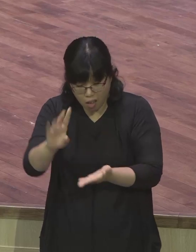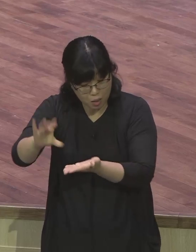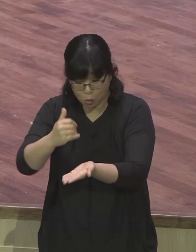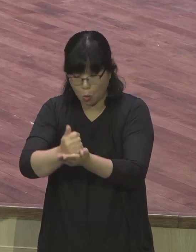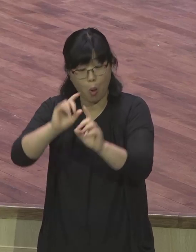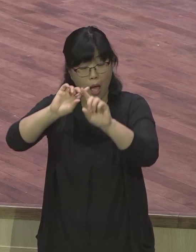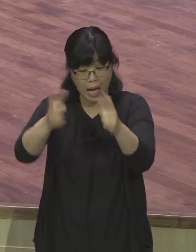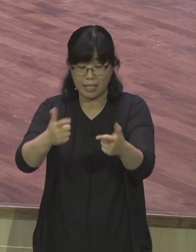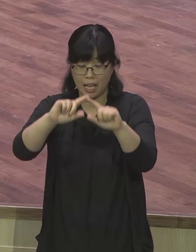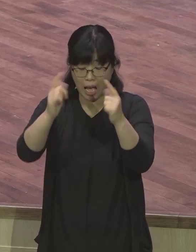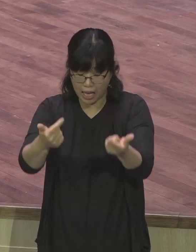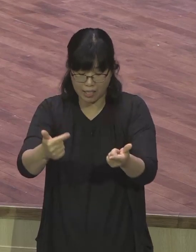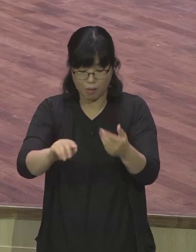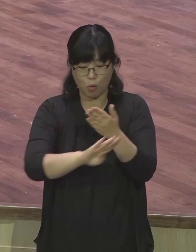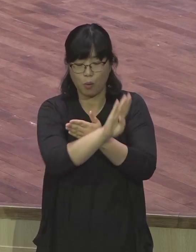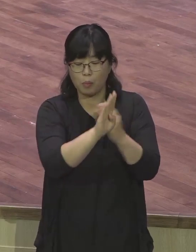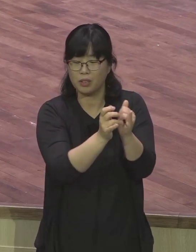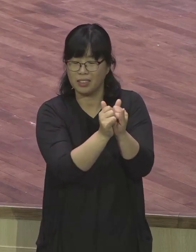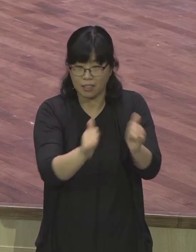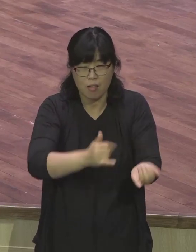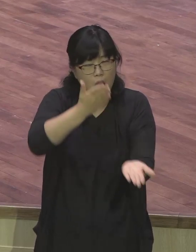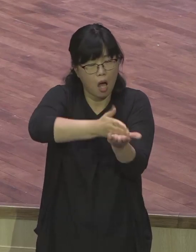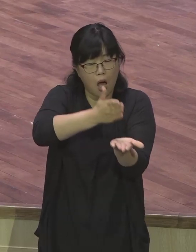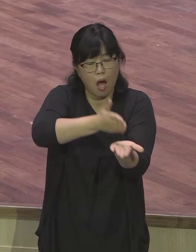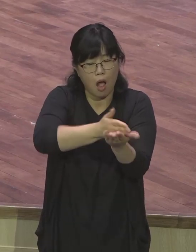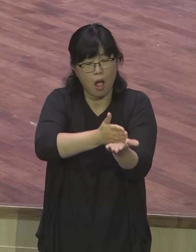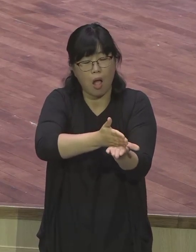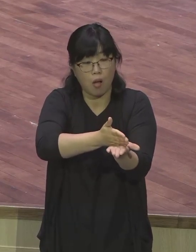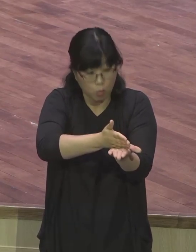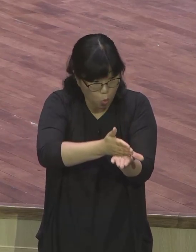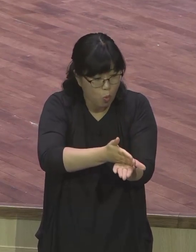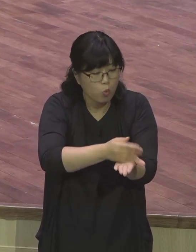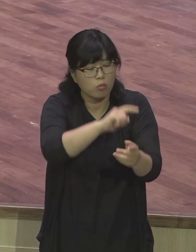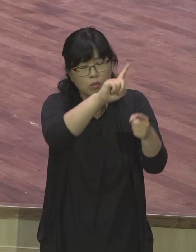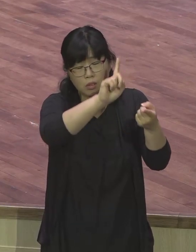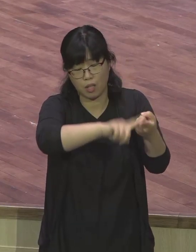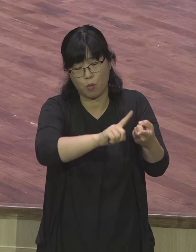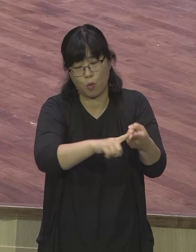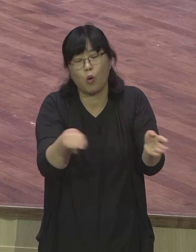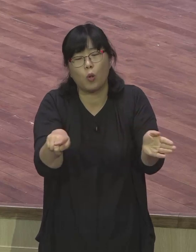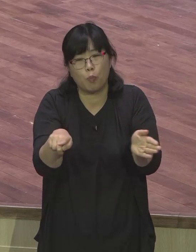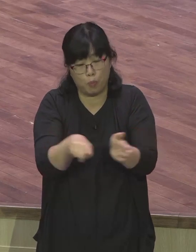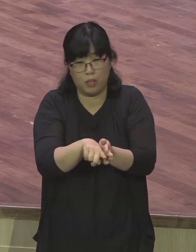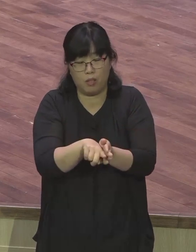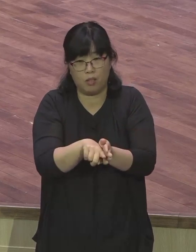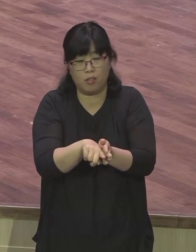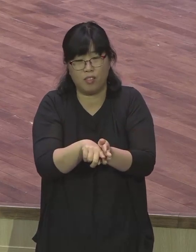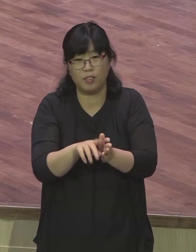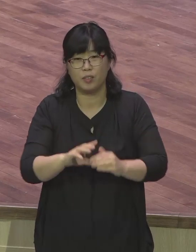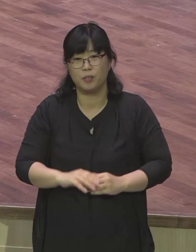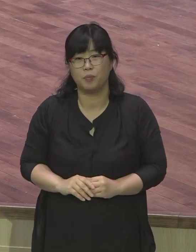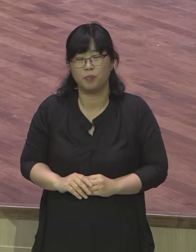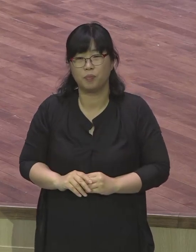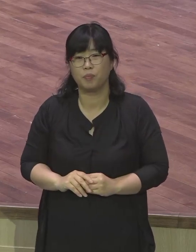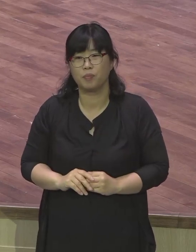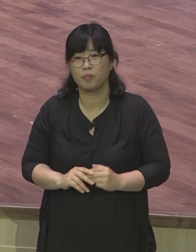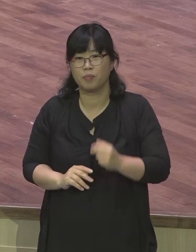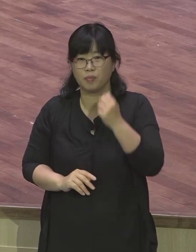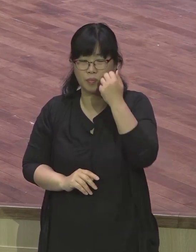잘못된 행동을 하게 된 것입니다 그런데 바울은 아마도 바리새인들과 다르게 성경을 잘